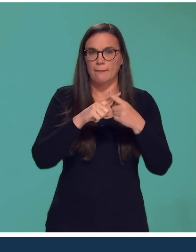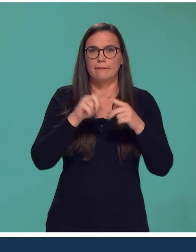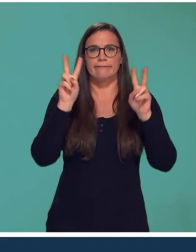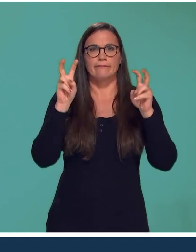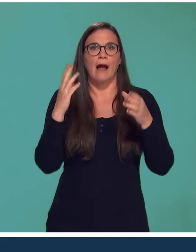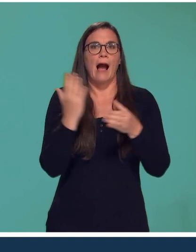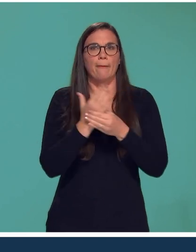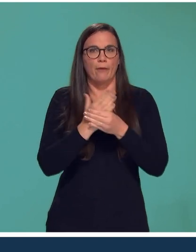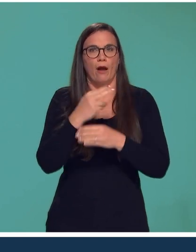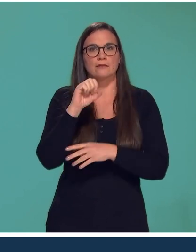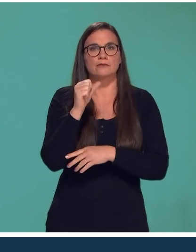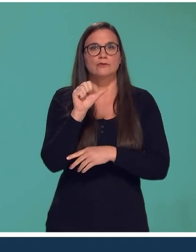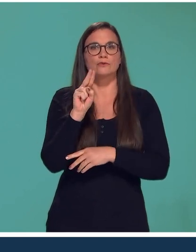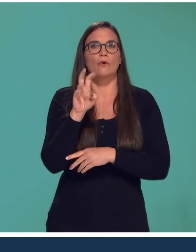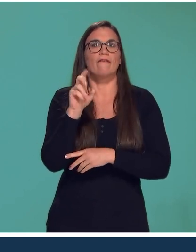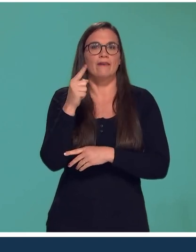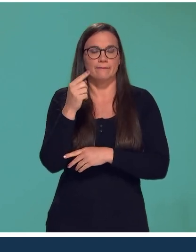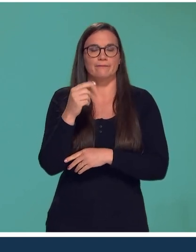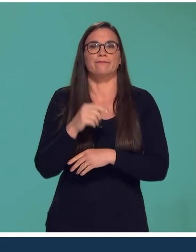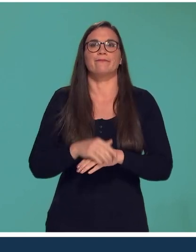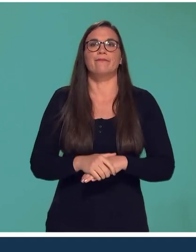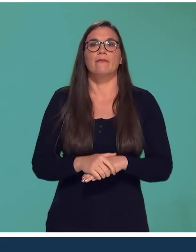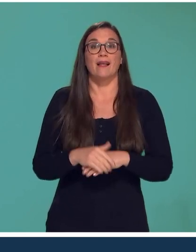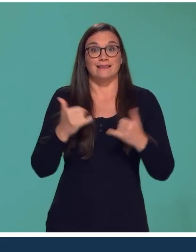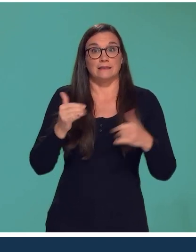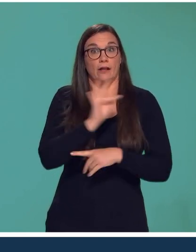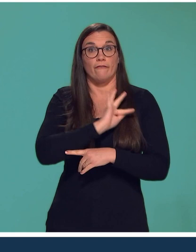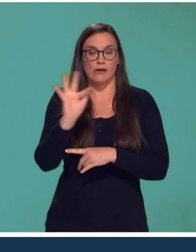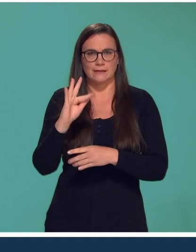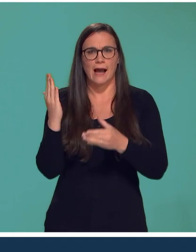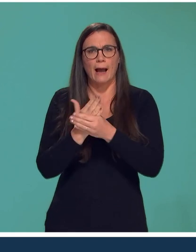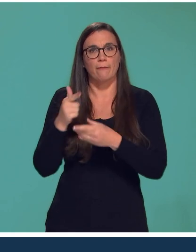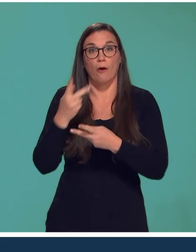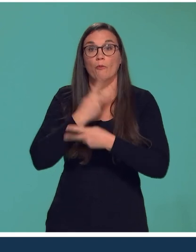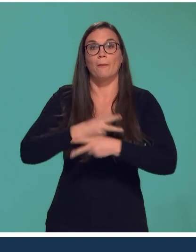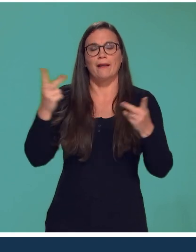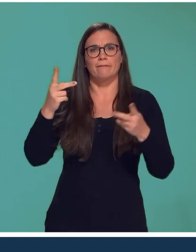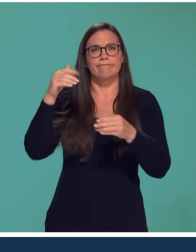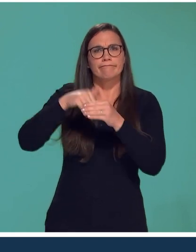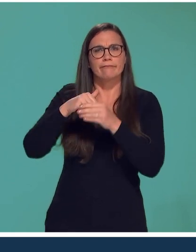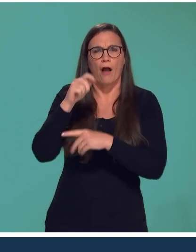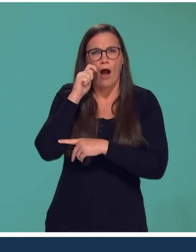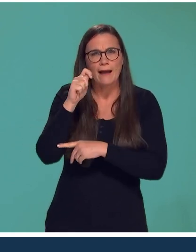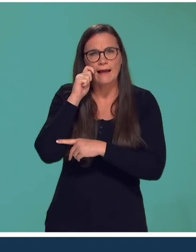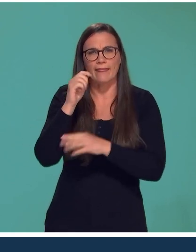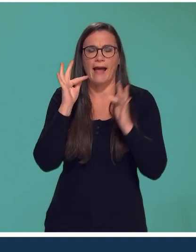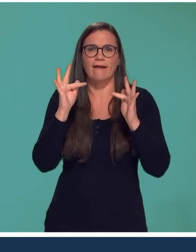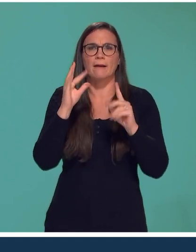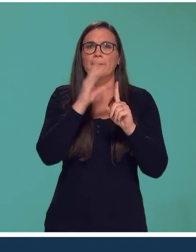revenons sur la publication du rapport Sauvé. C'est une enquête sur la pédophilie qui a été menée au sein de l'Église catholique de